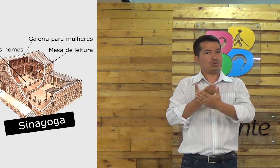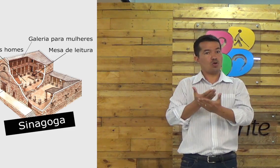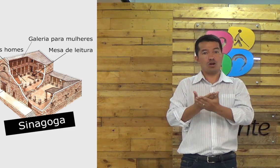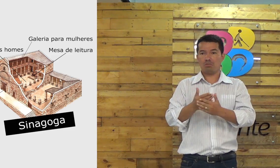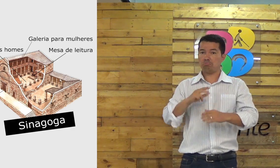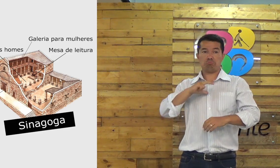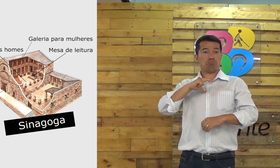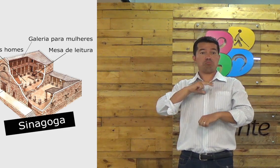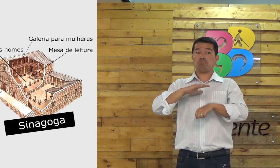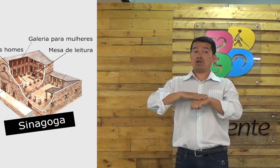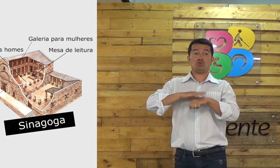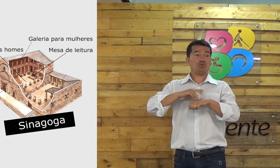coisas.